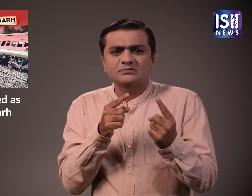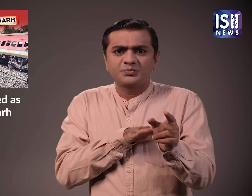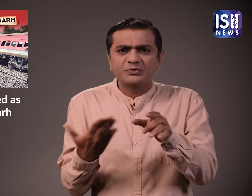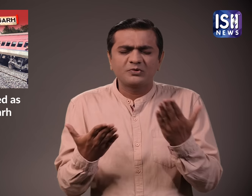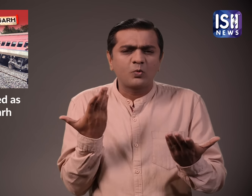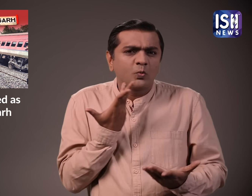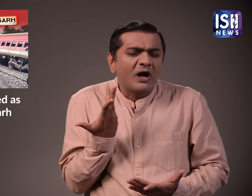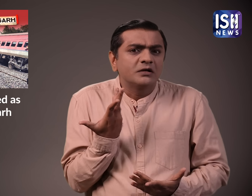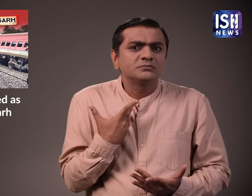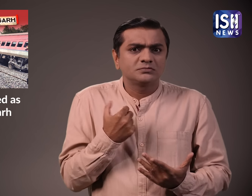जांच की जाएगी